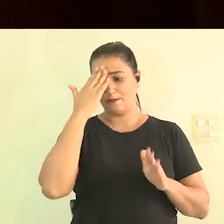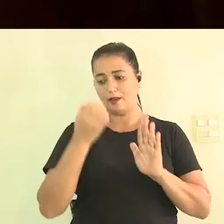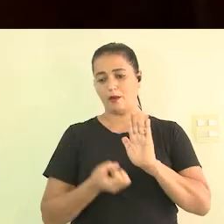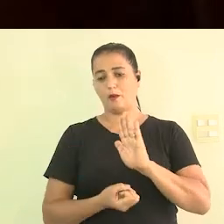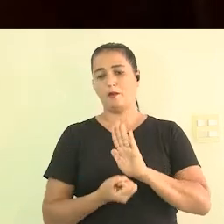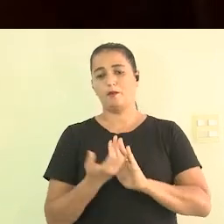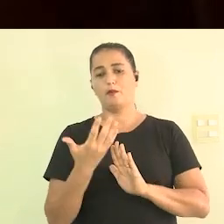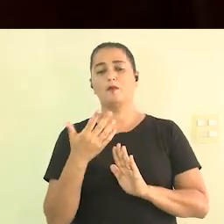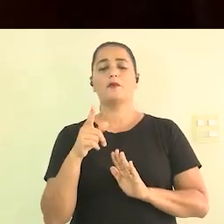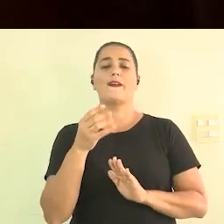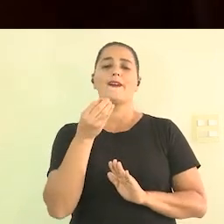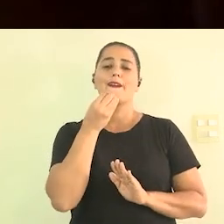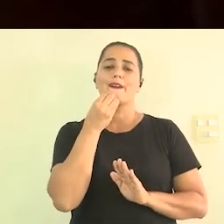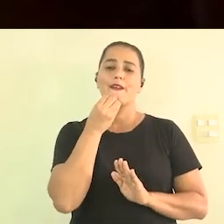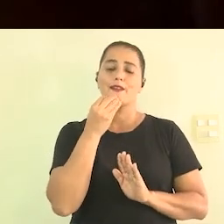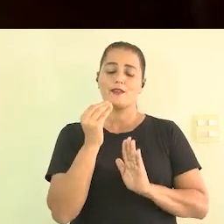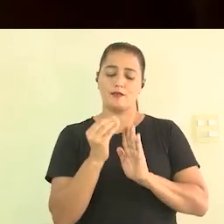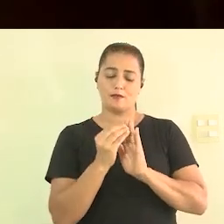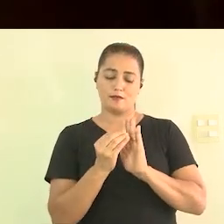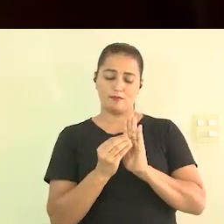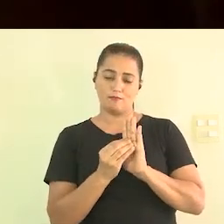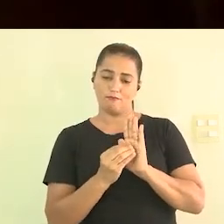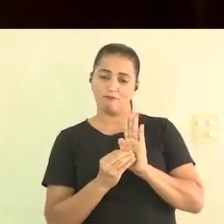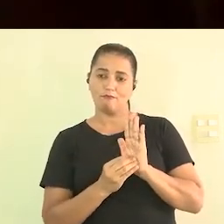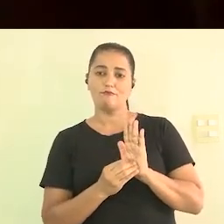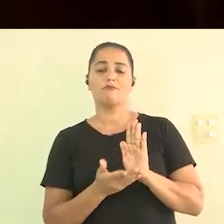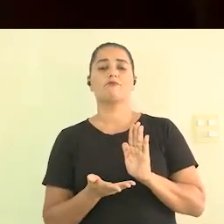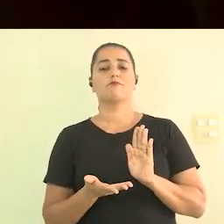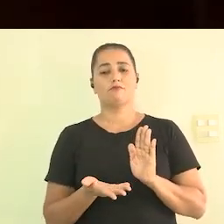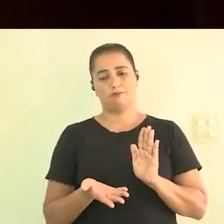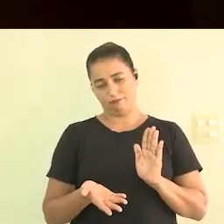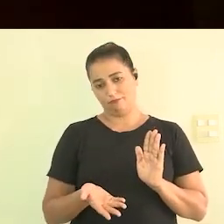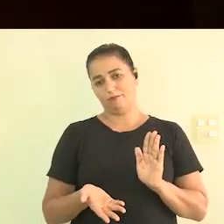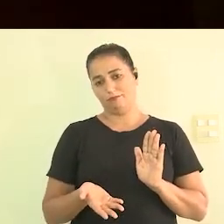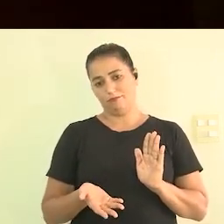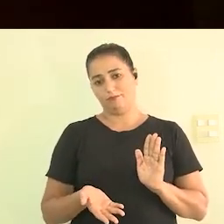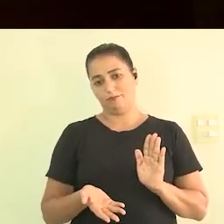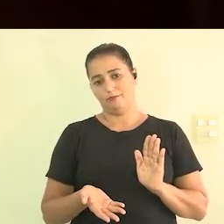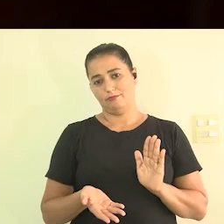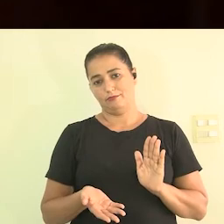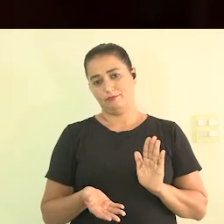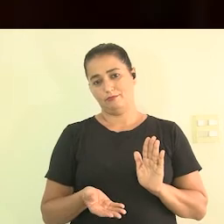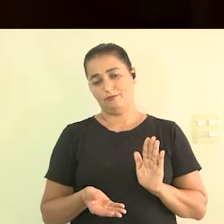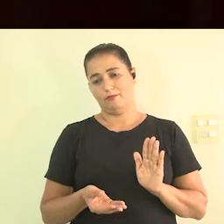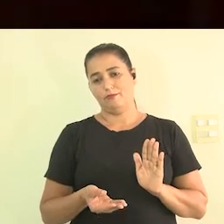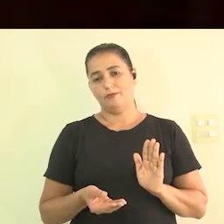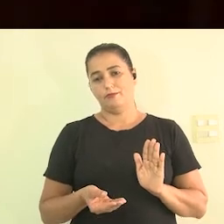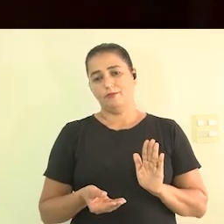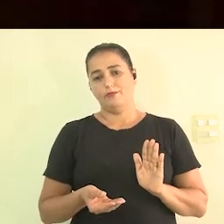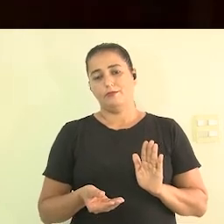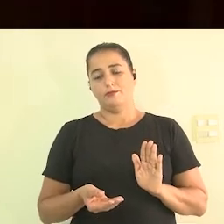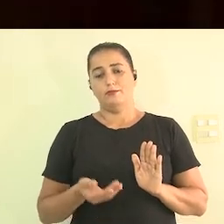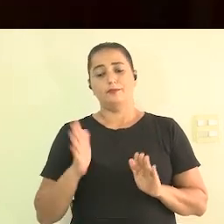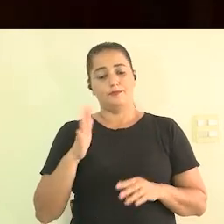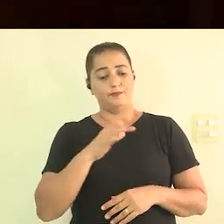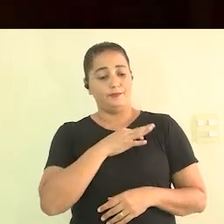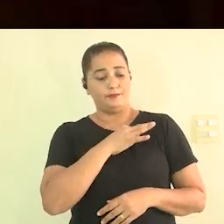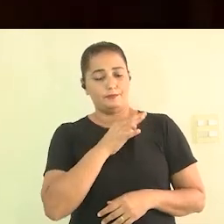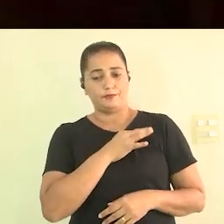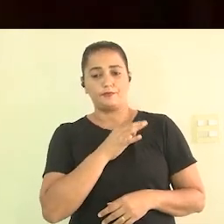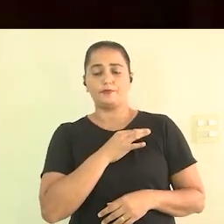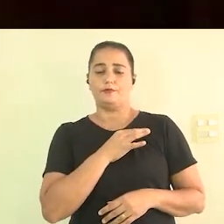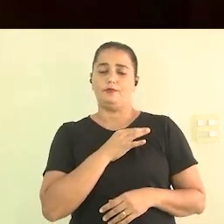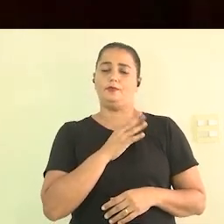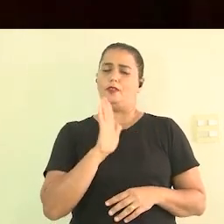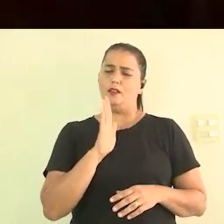colocado muitas vezes a gente já foi voluntário em projeto dependendo do projeto a gente faz parceria colocando a